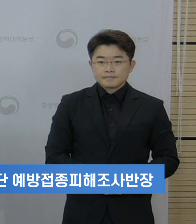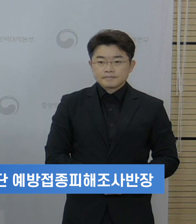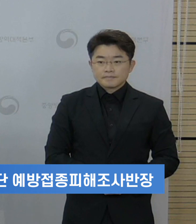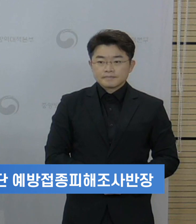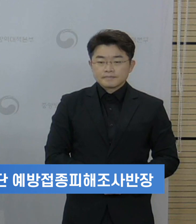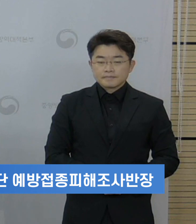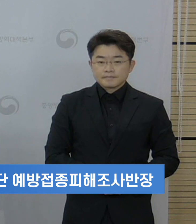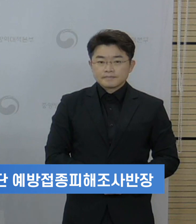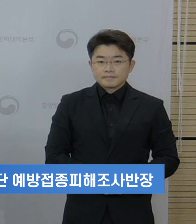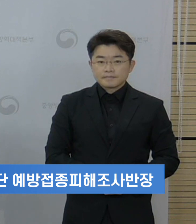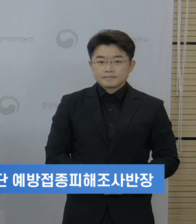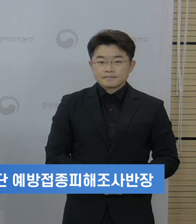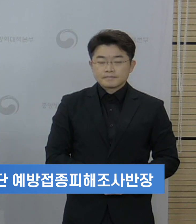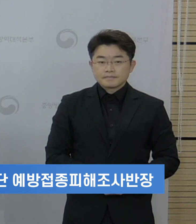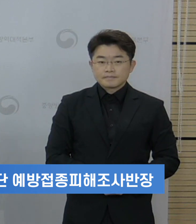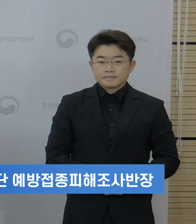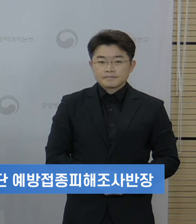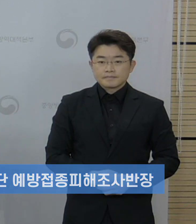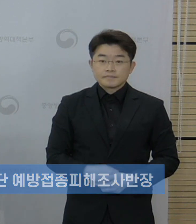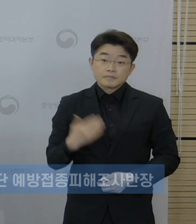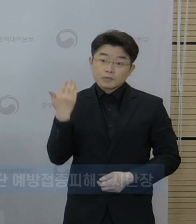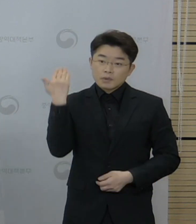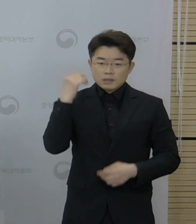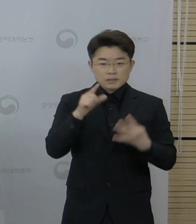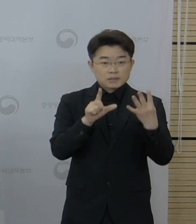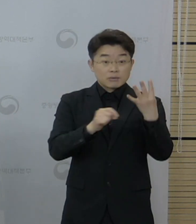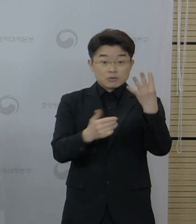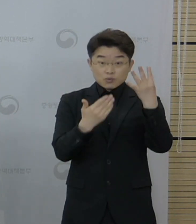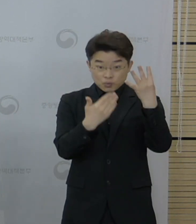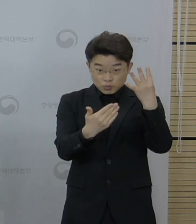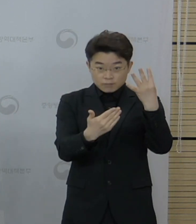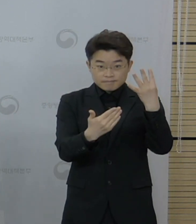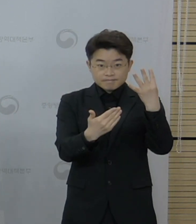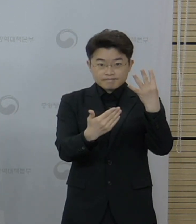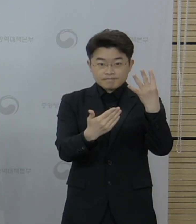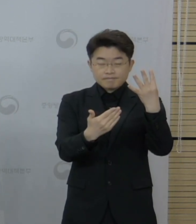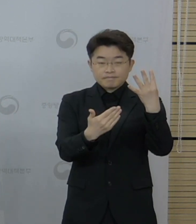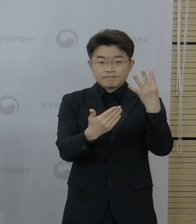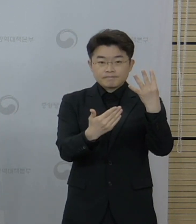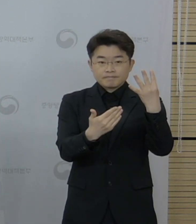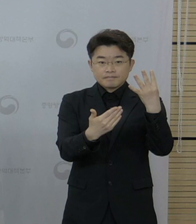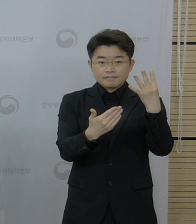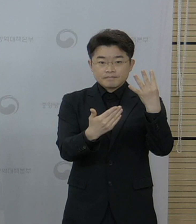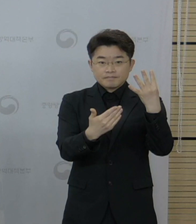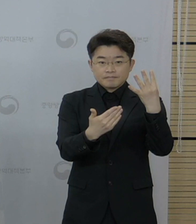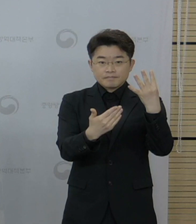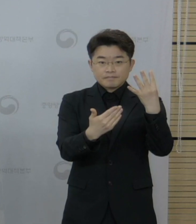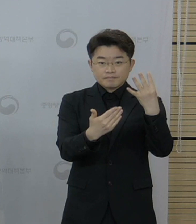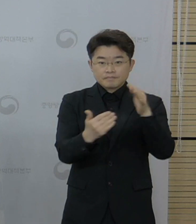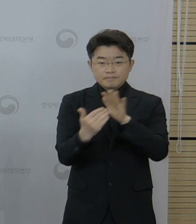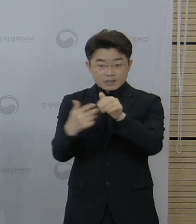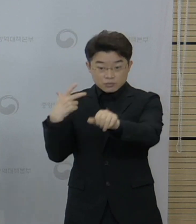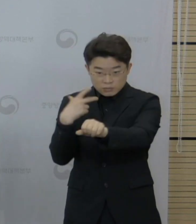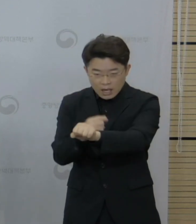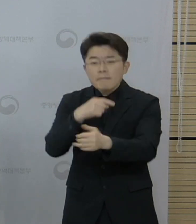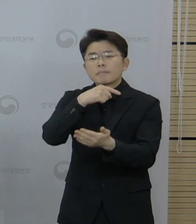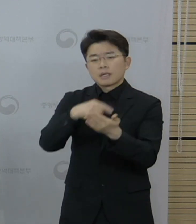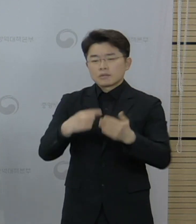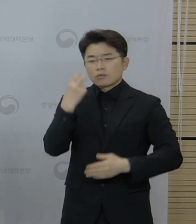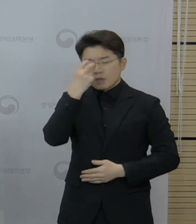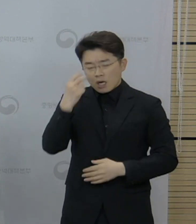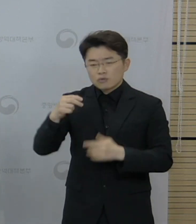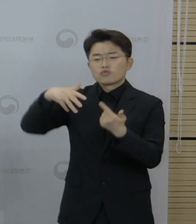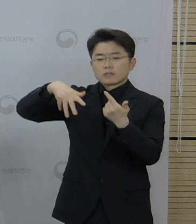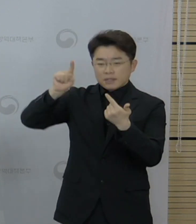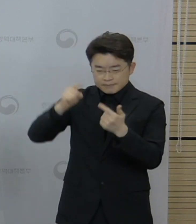네, 지난 4월 9일 날 있었던 6차 예방접종 피해조사반